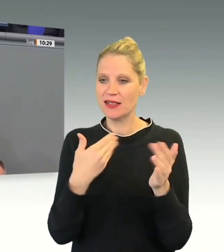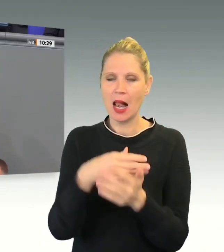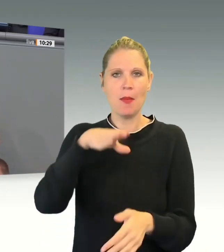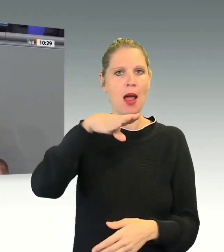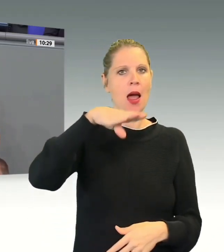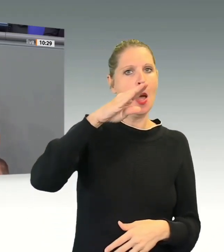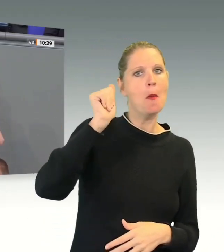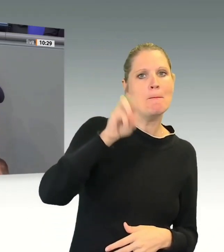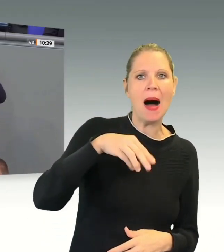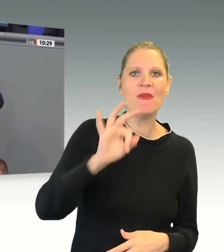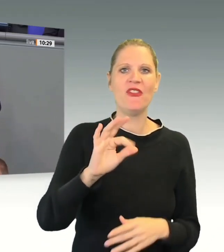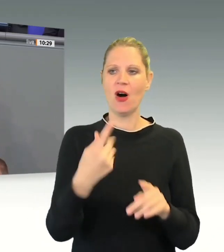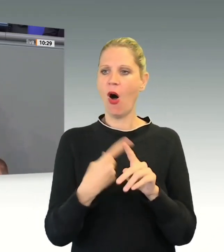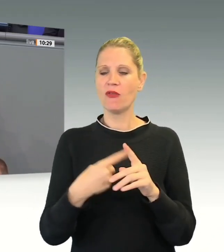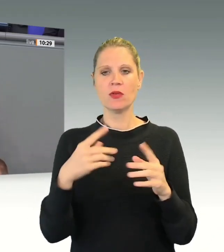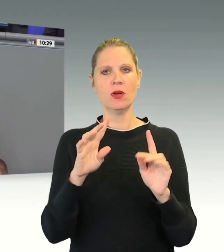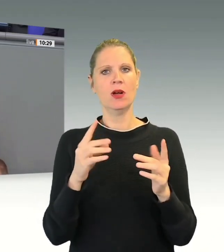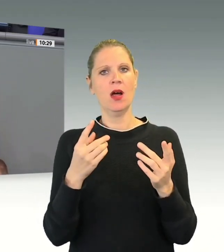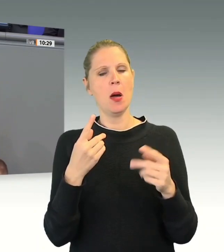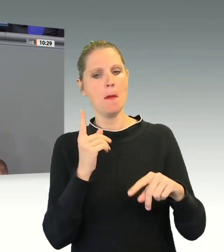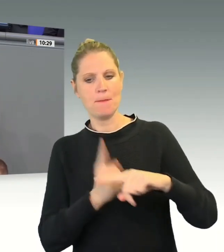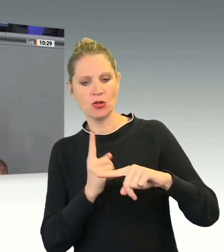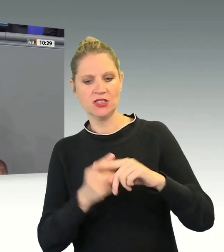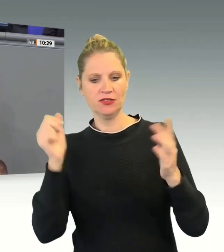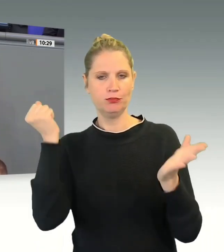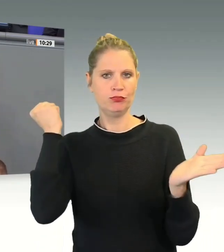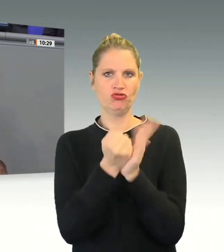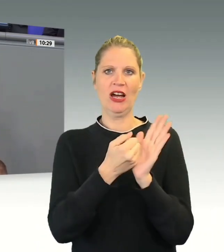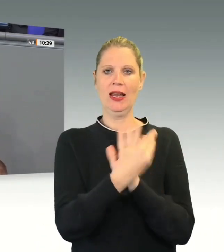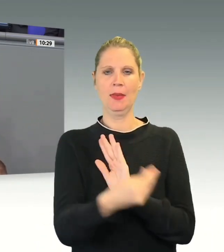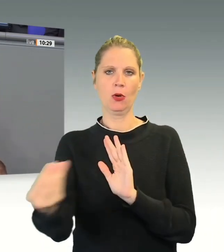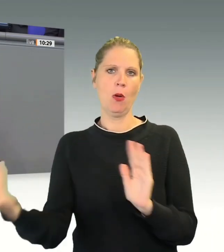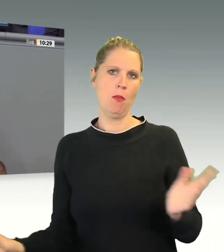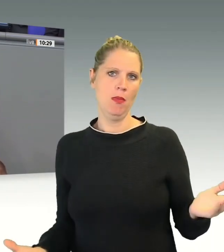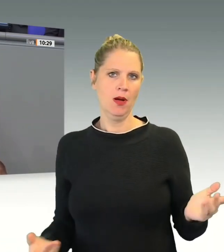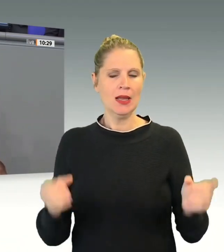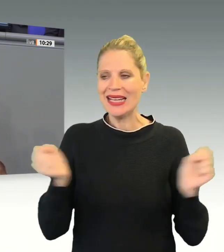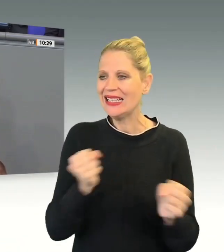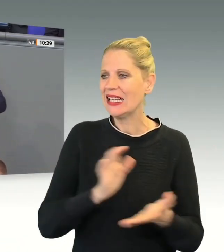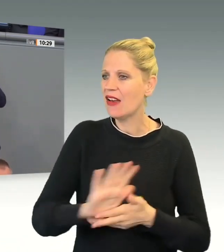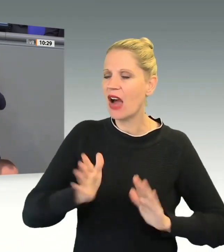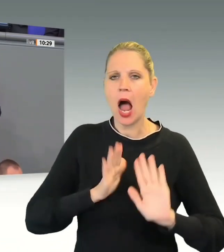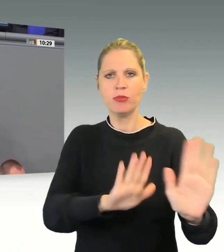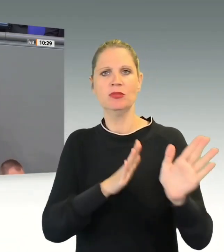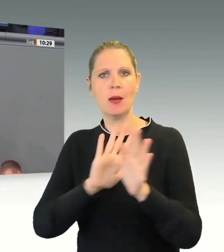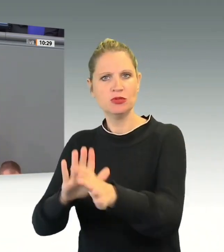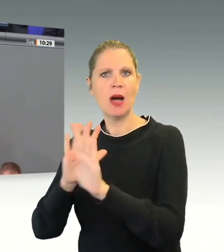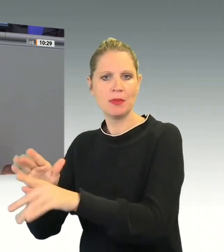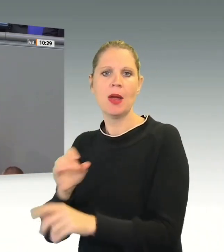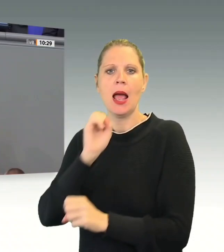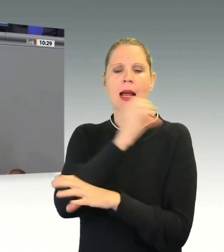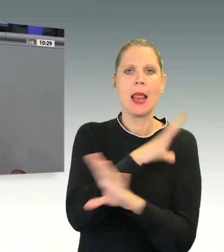positiv über die Bescheidung und kann in der Regel nicht einfach abgeschoben werden, und das zeigen die Zahlen nach Albanien,